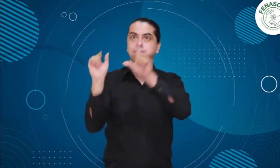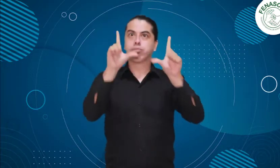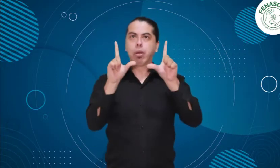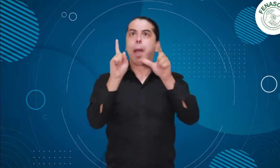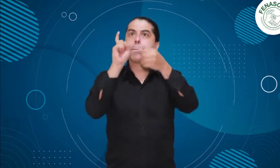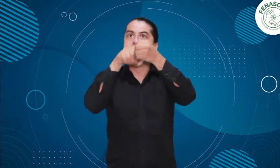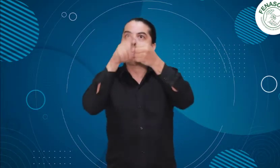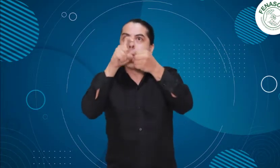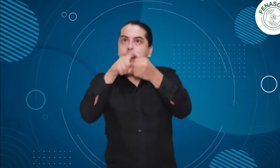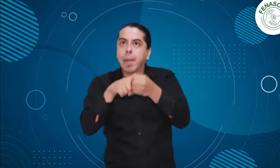publicación.